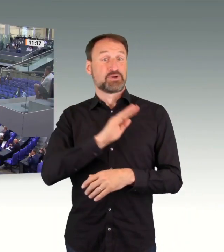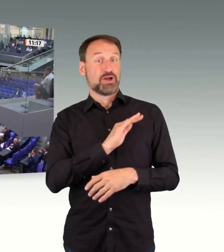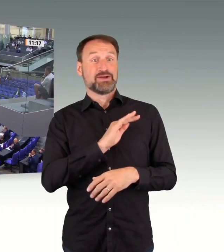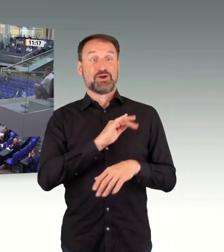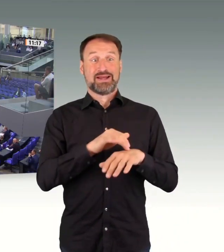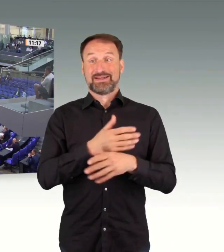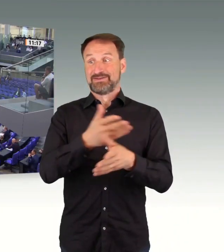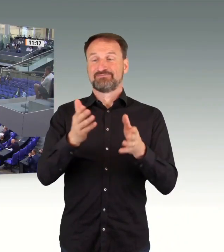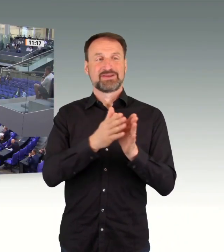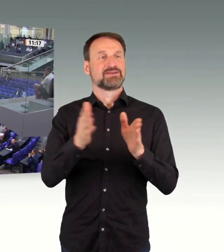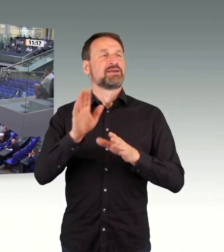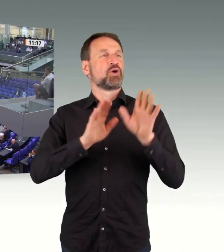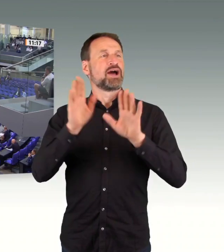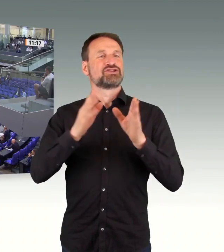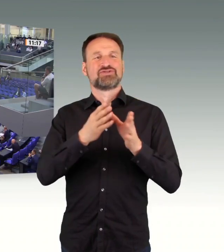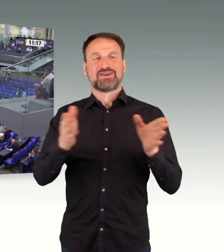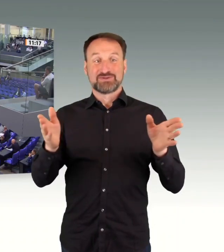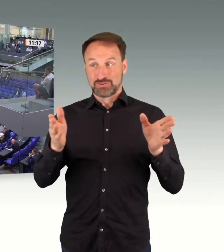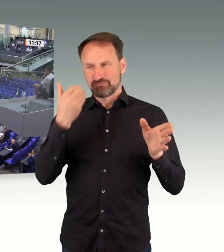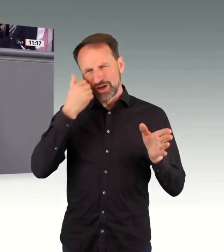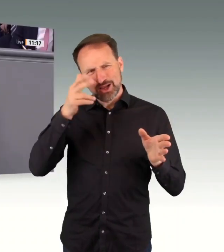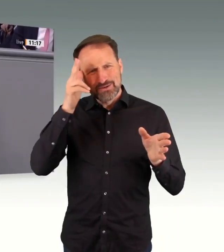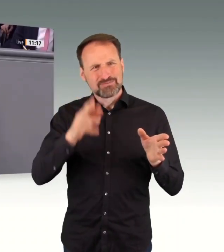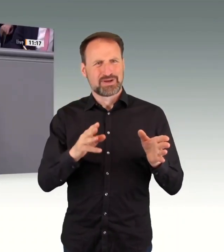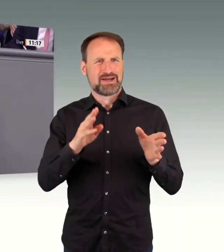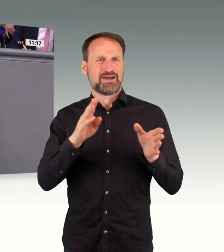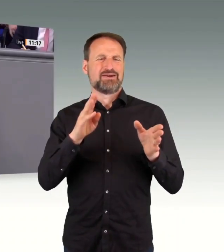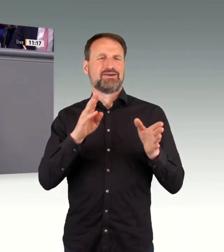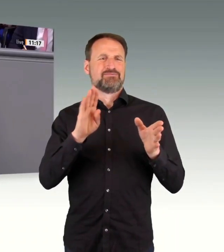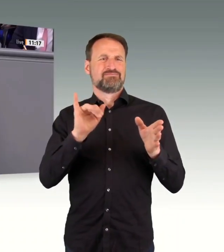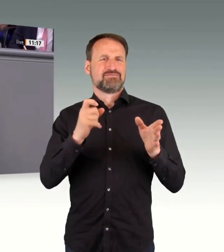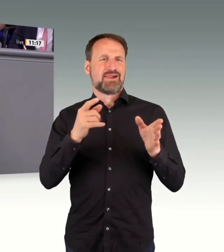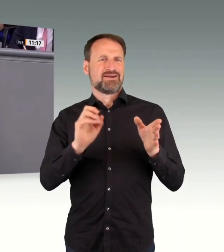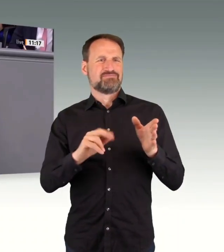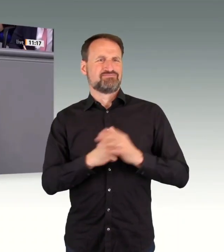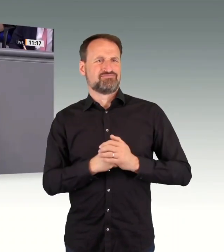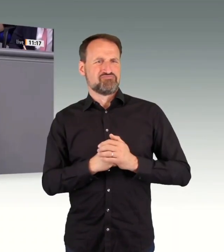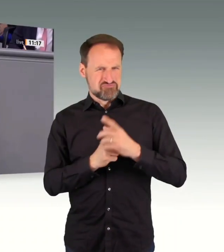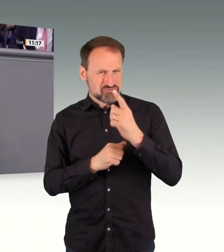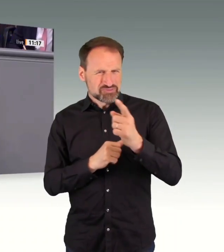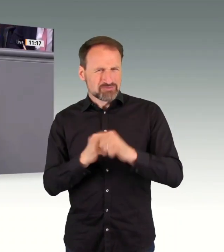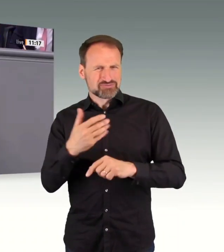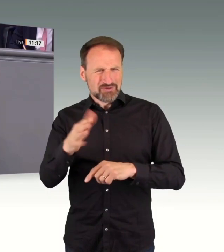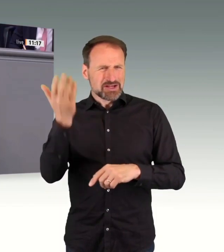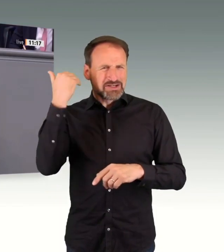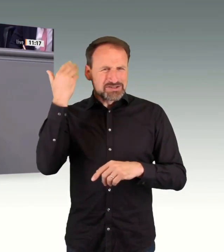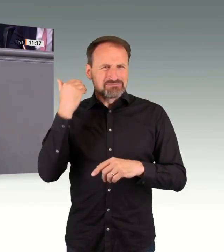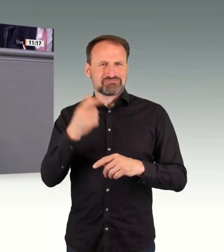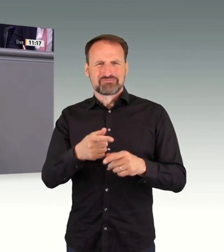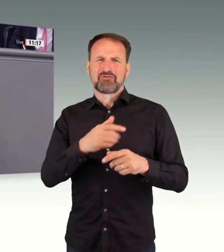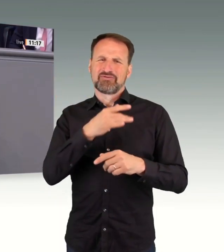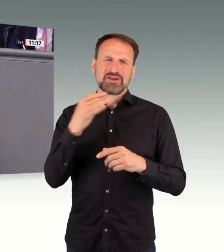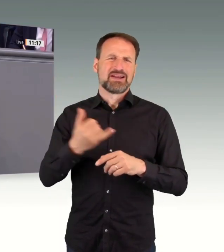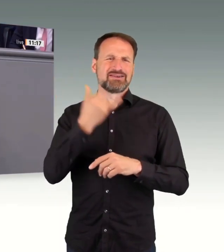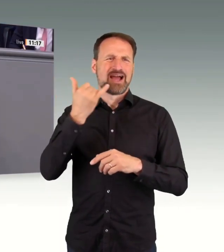Jahre parlamentarischer Staatssekretär im Verkehrsministerium. Da haben Sie ja ganz, ganz viel im Bereich Planungsbeschleunigung erreicht.